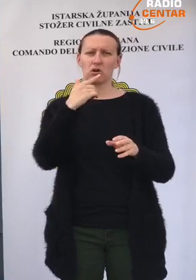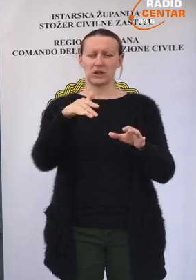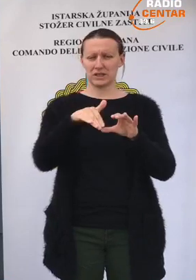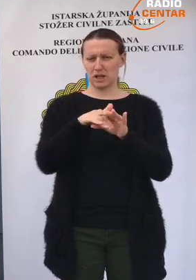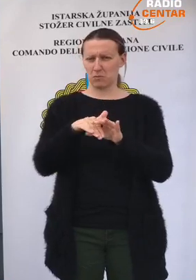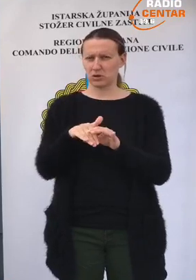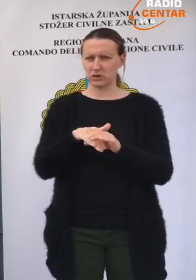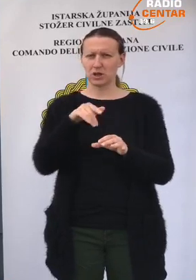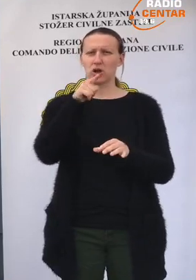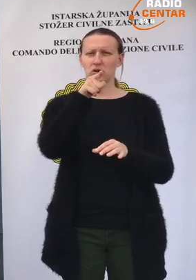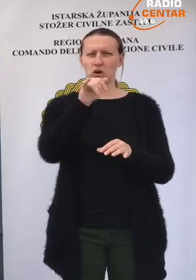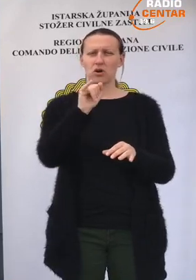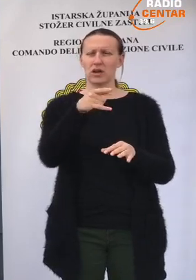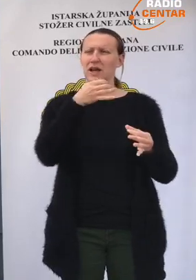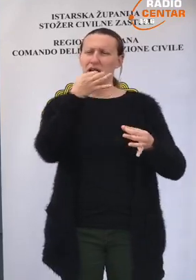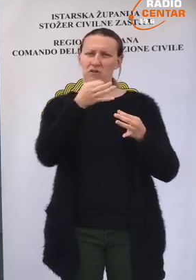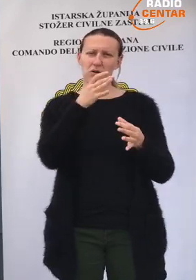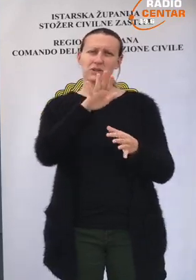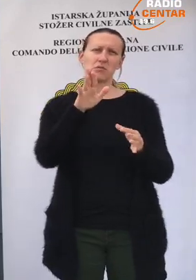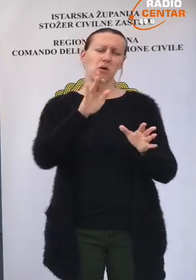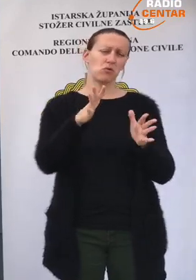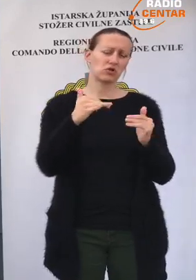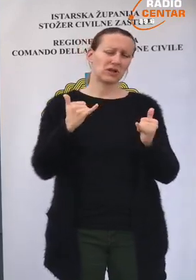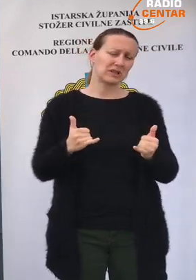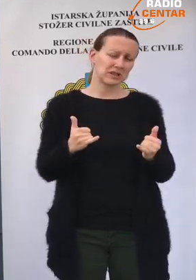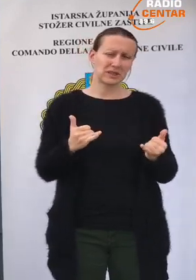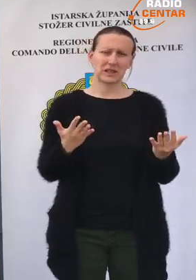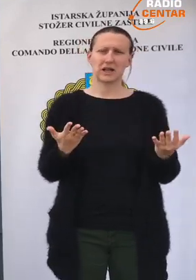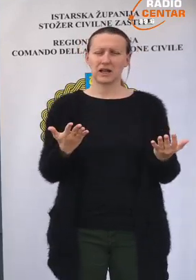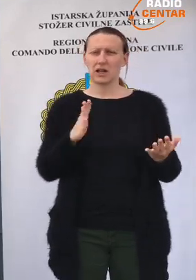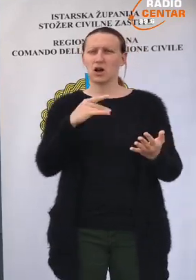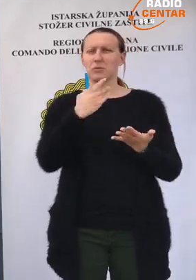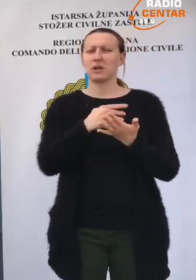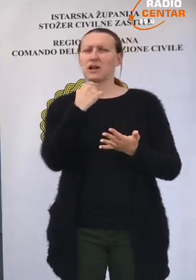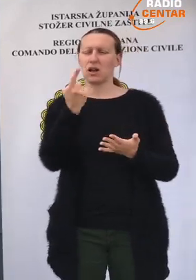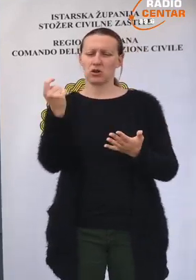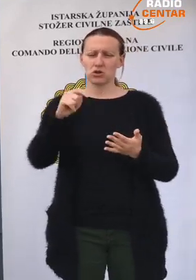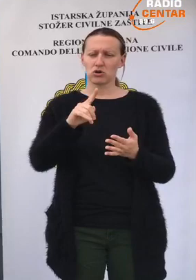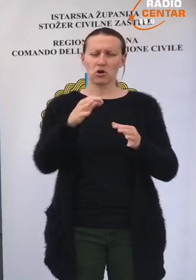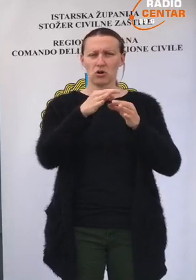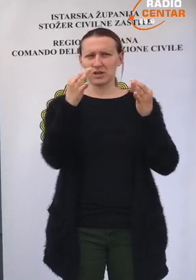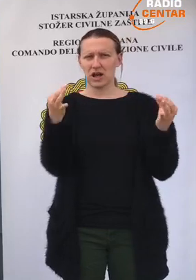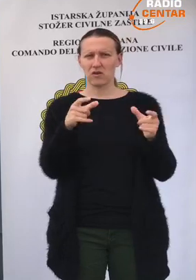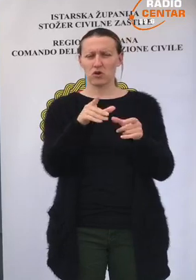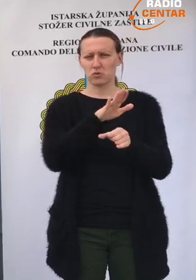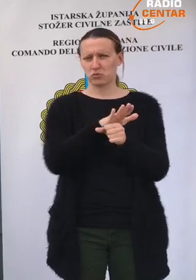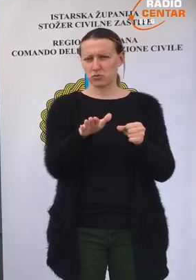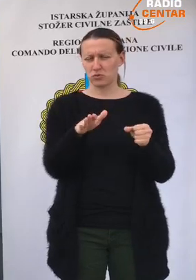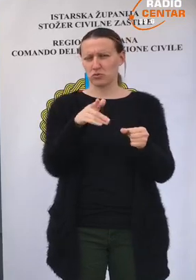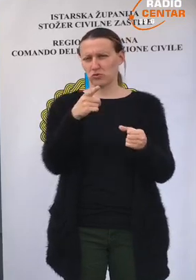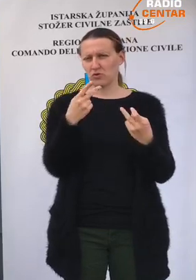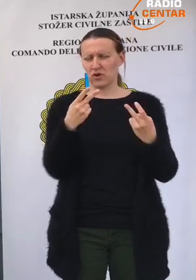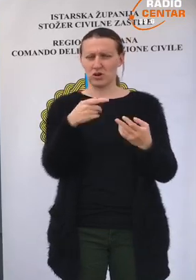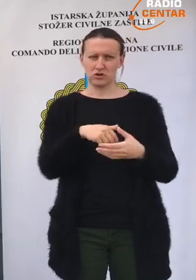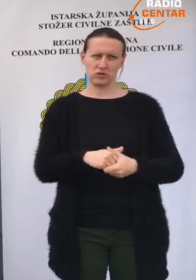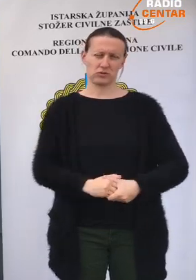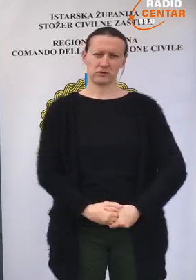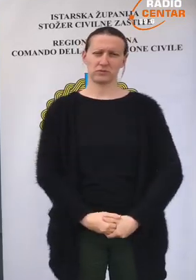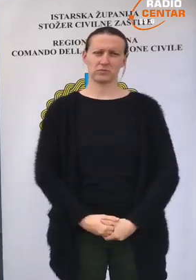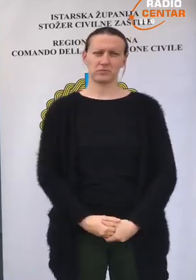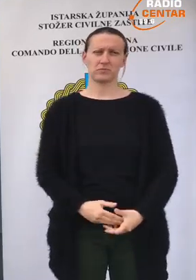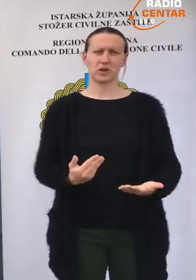tako zaposlenika. Znači to je informacija, samo se možda sada, kako bi rekla, došla do javnosti u punom smislu te riječi.